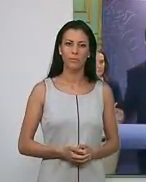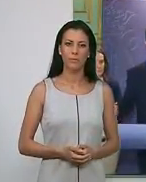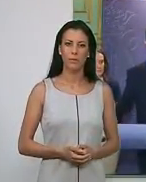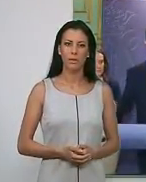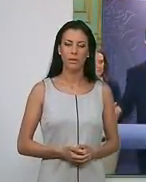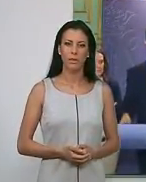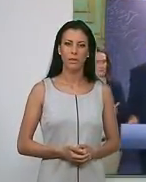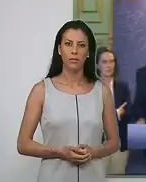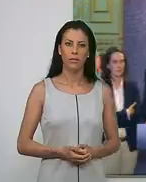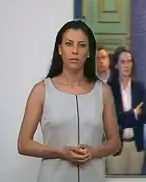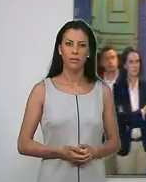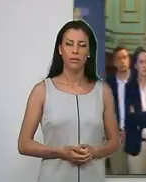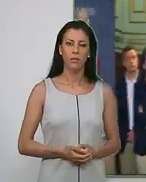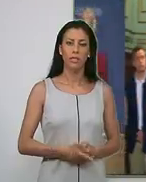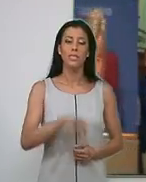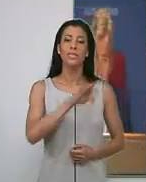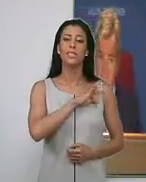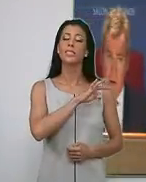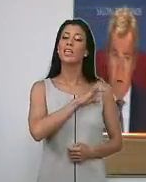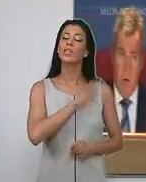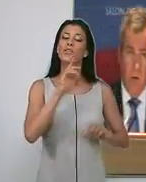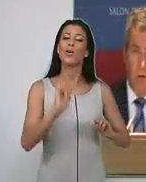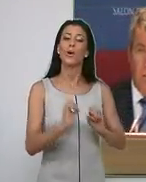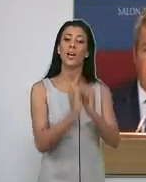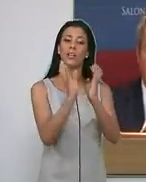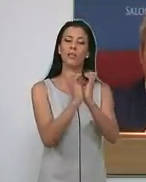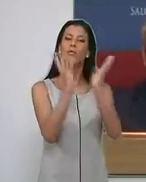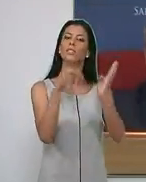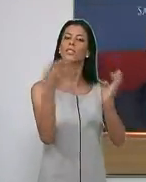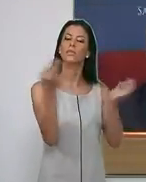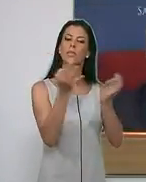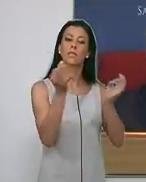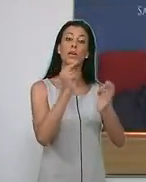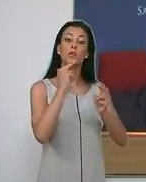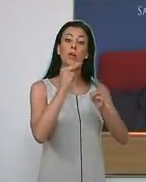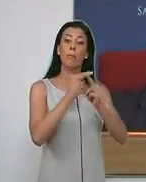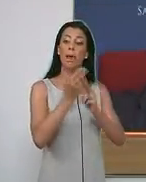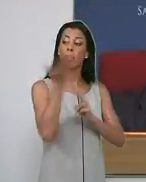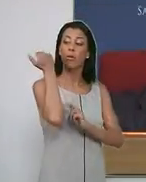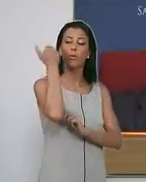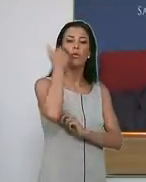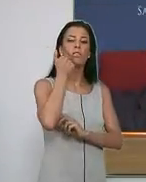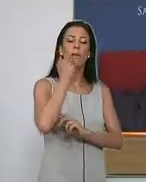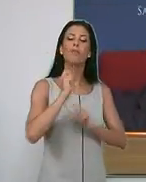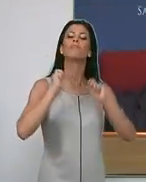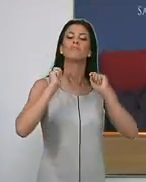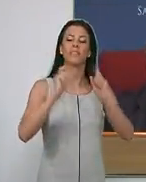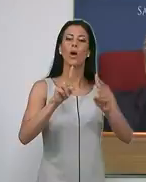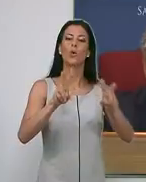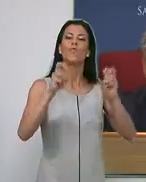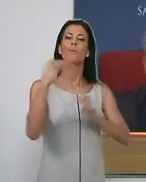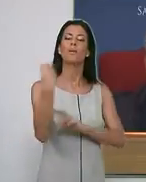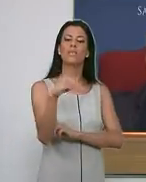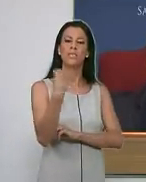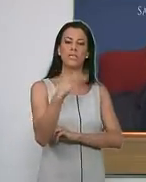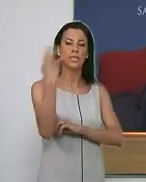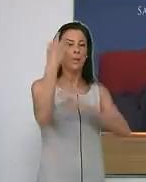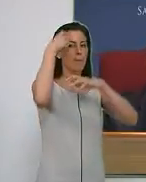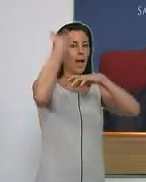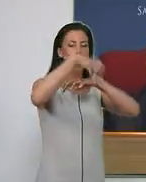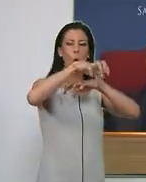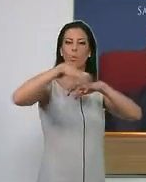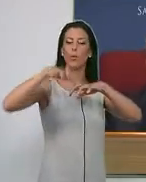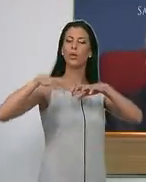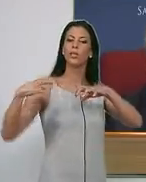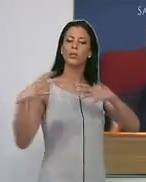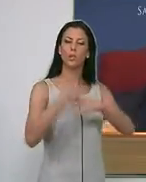El popular José García Fuentes fue nombrado el pasado sábado... ...nuevo presidente de la Mancomunidad de Municipios de